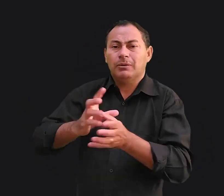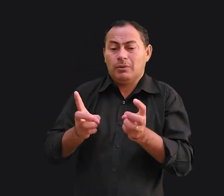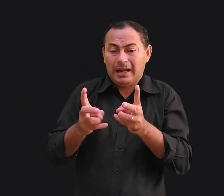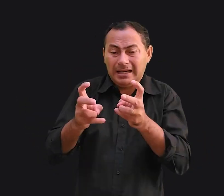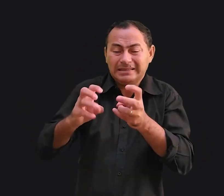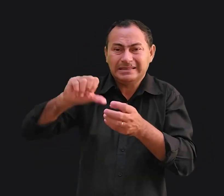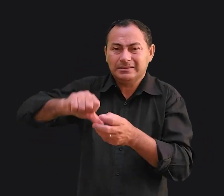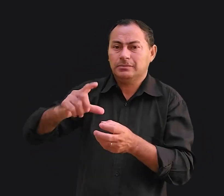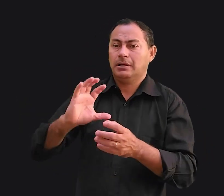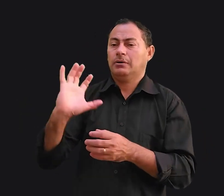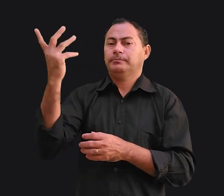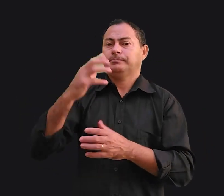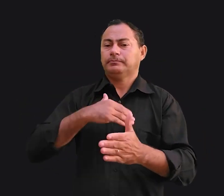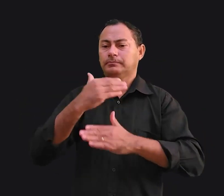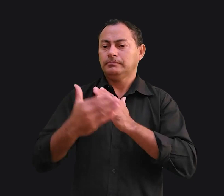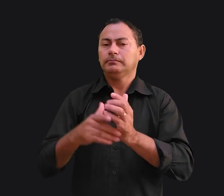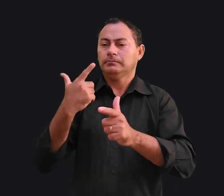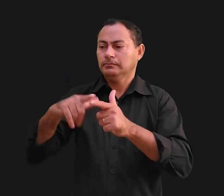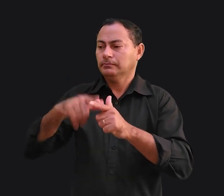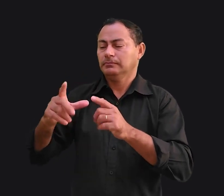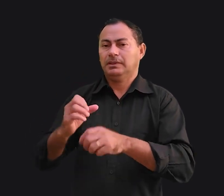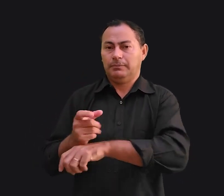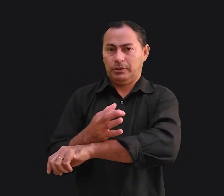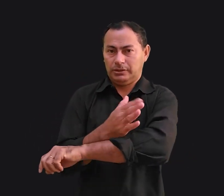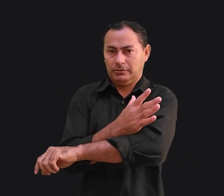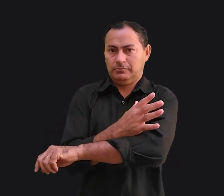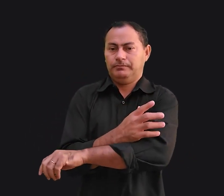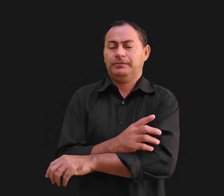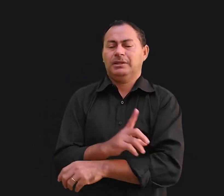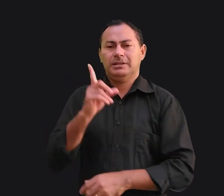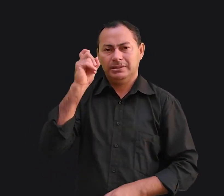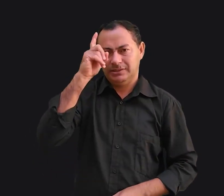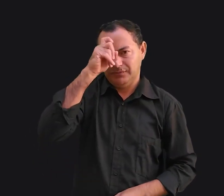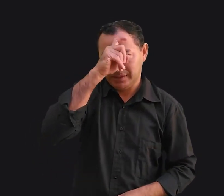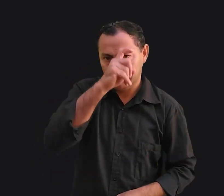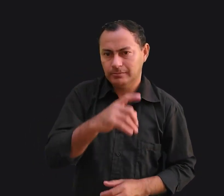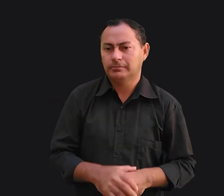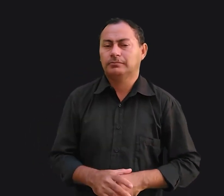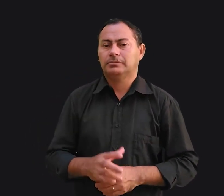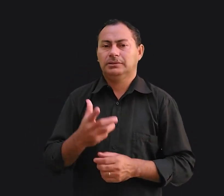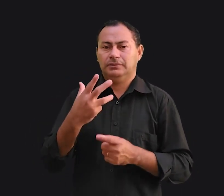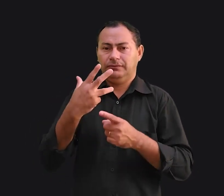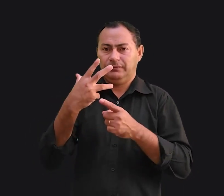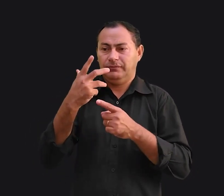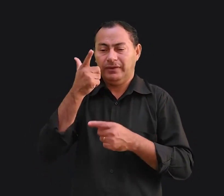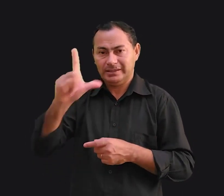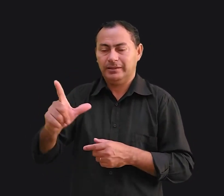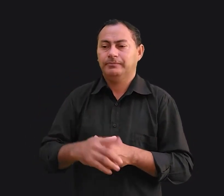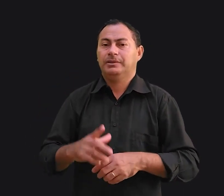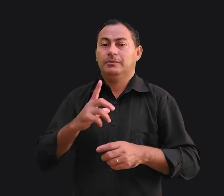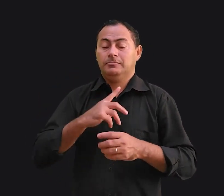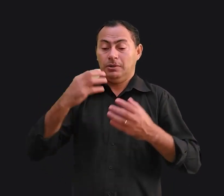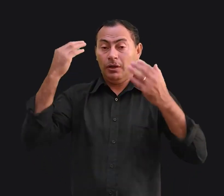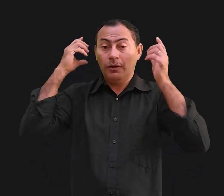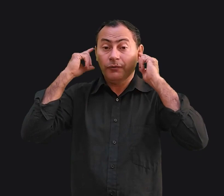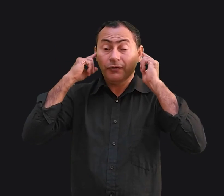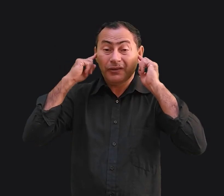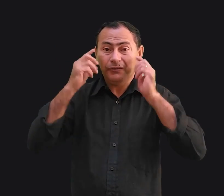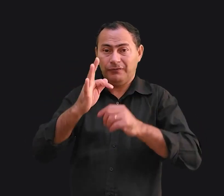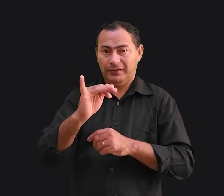câncer. Isso causou todos aqueles problemas emocionais muito difíceis de superar. Havia um fator físico prejudicando